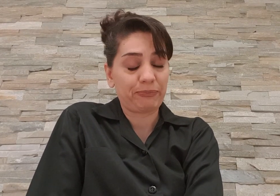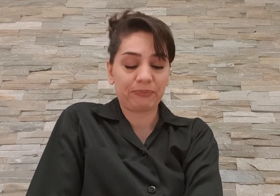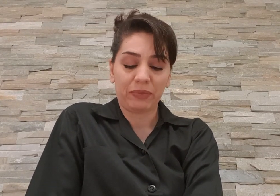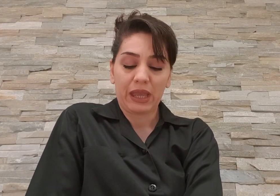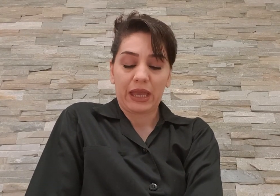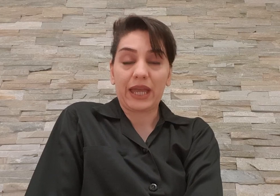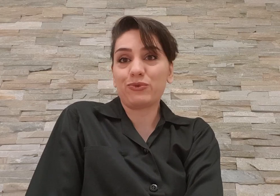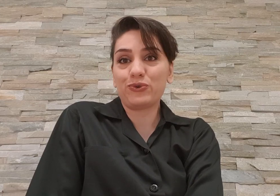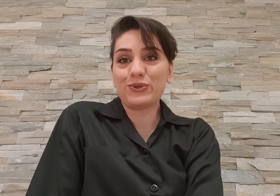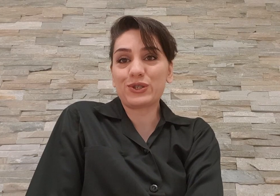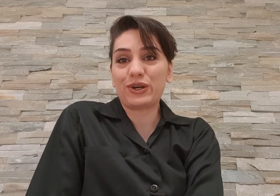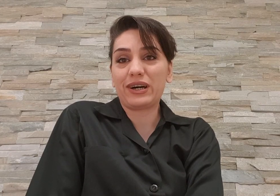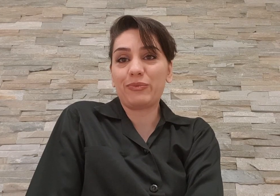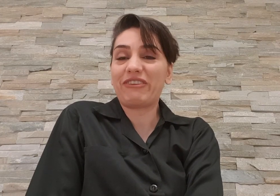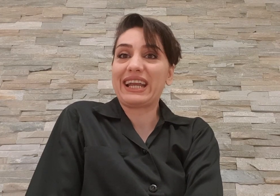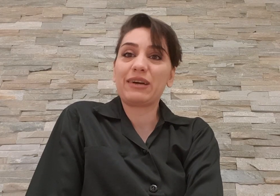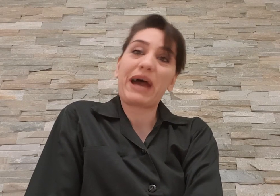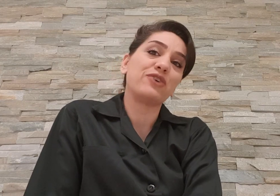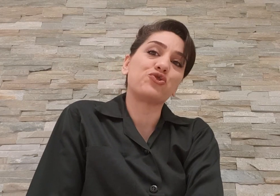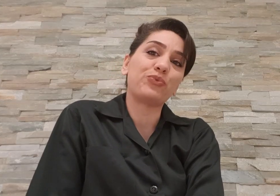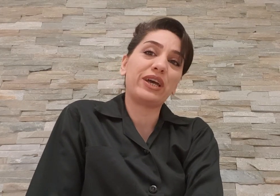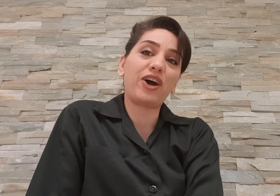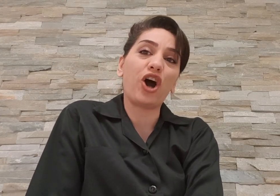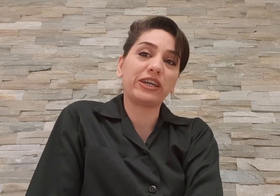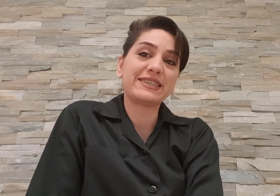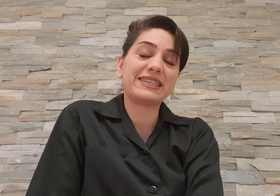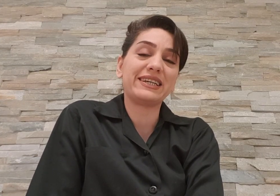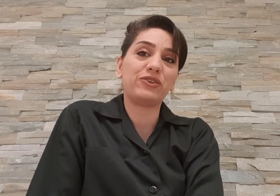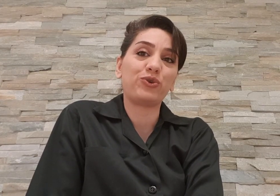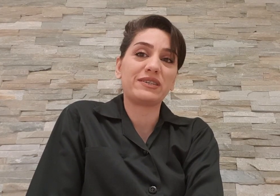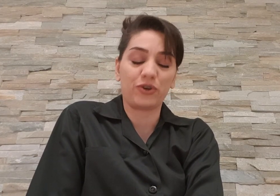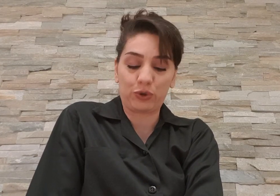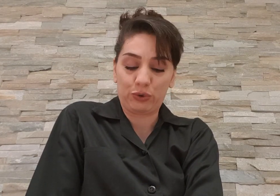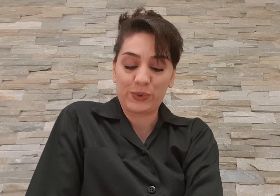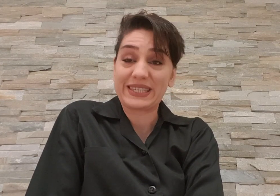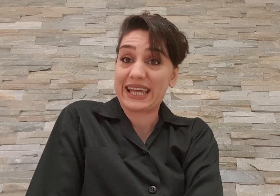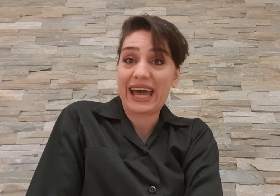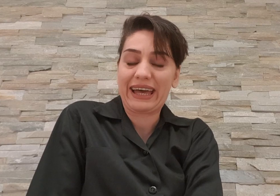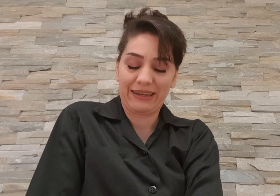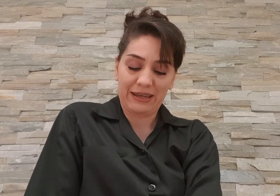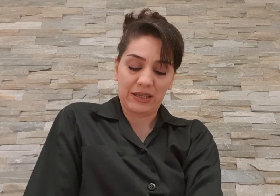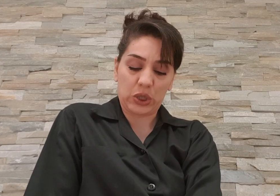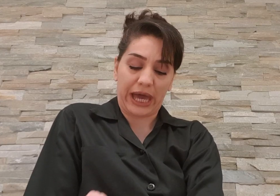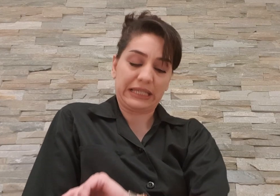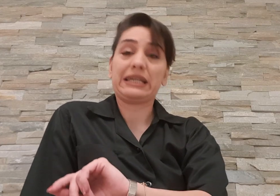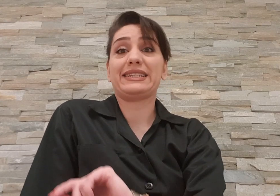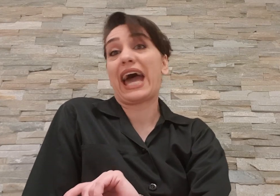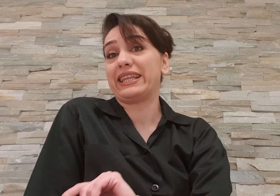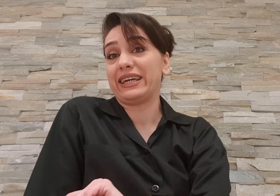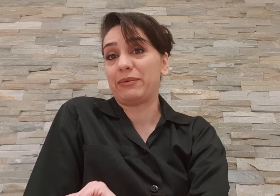امروز مبرخ پنجمه آگست 2019 ساعت ده دقیقه